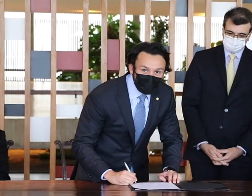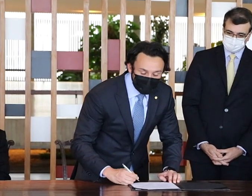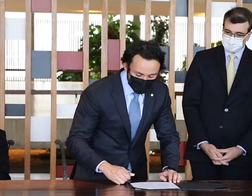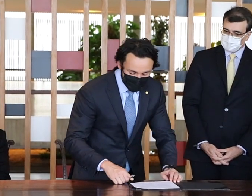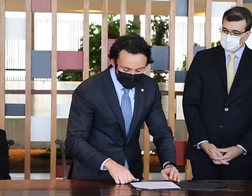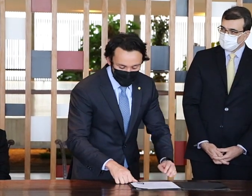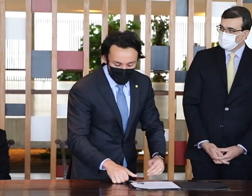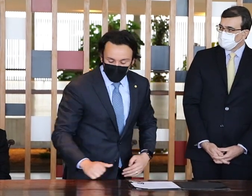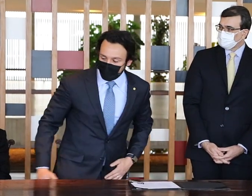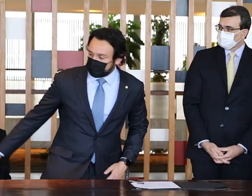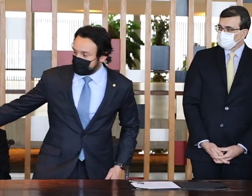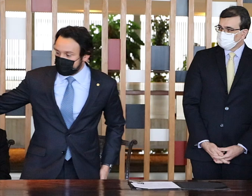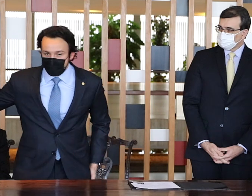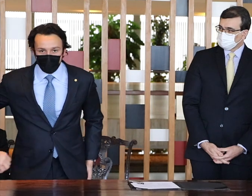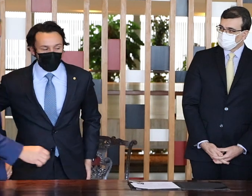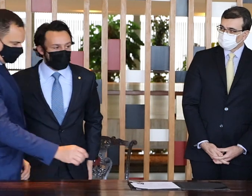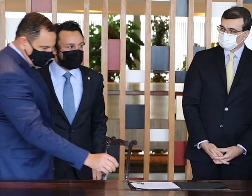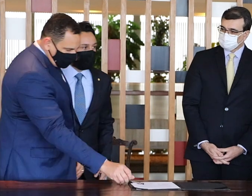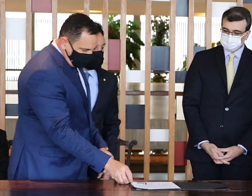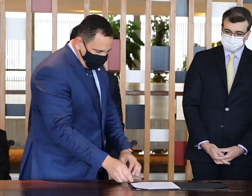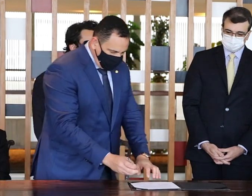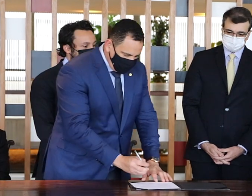E o deputado da Vitória.